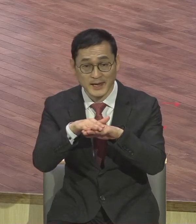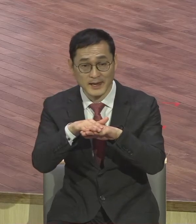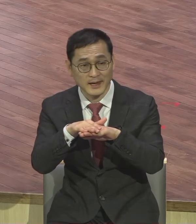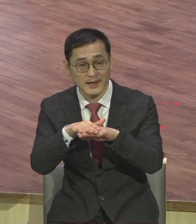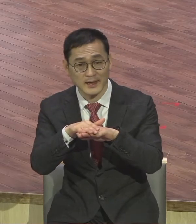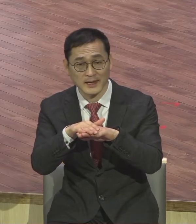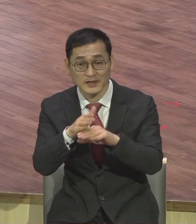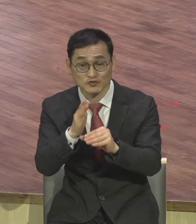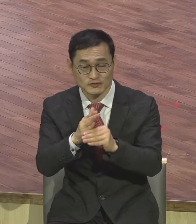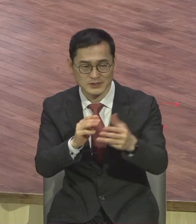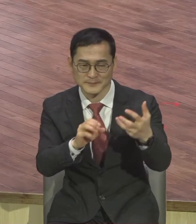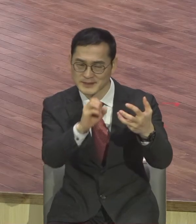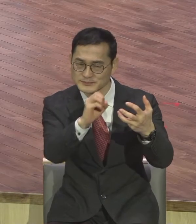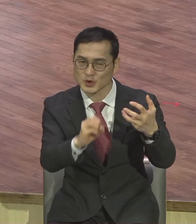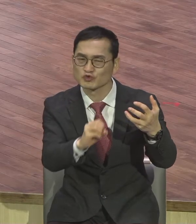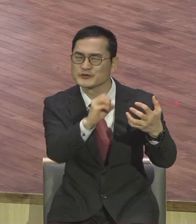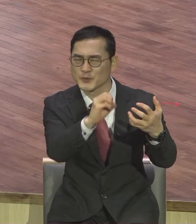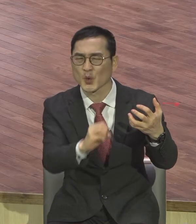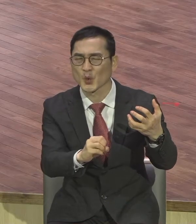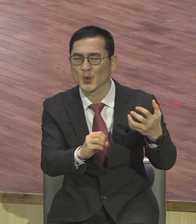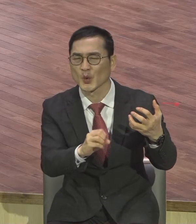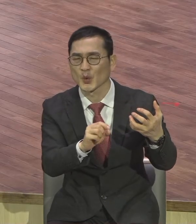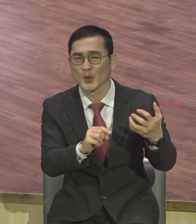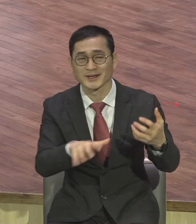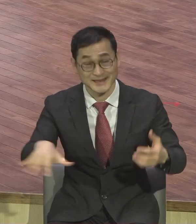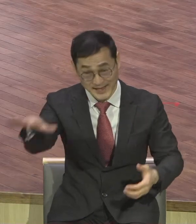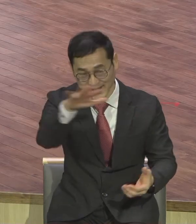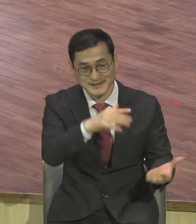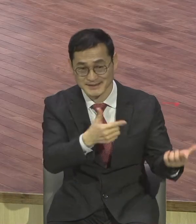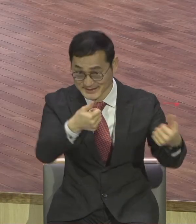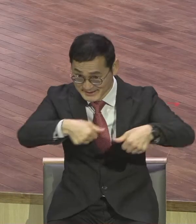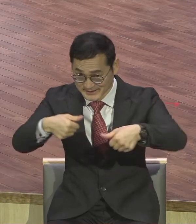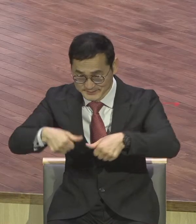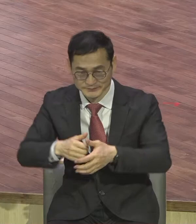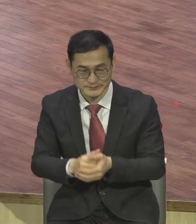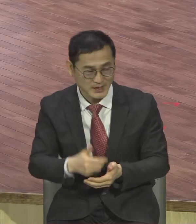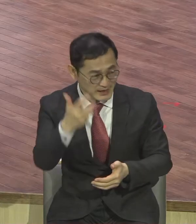그리스도로다 인사합시다. 영적 서기관들이 됩시다.